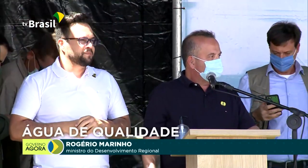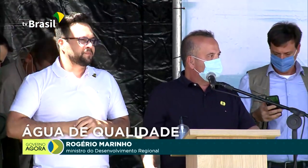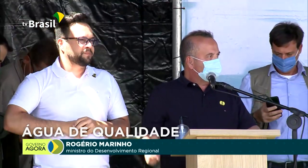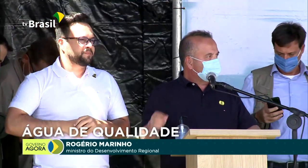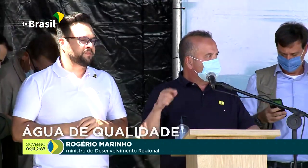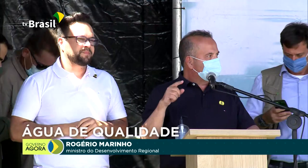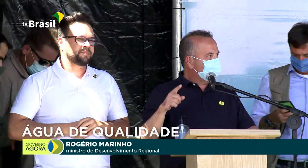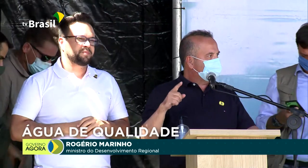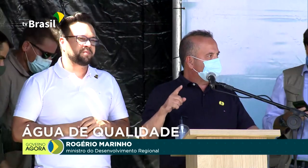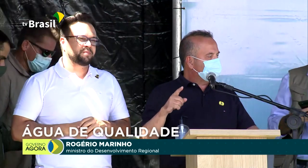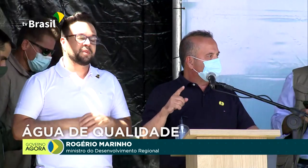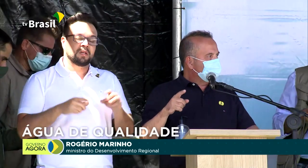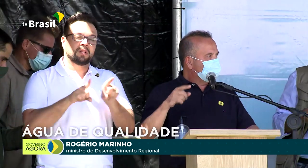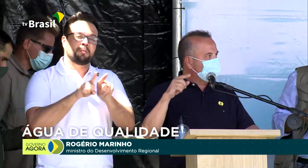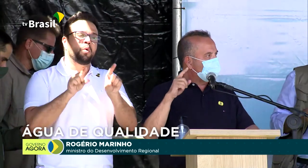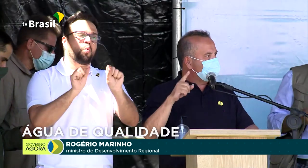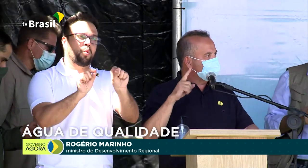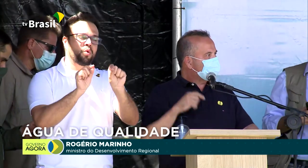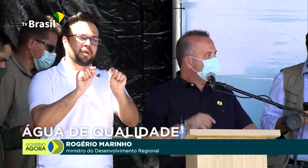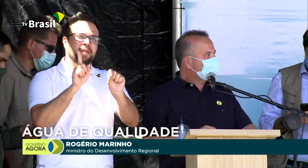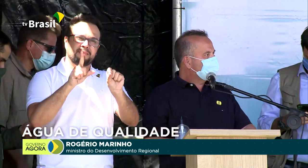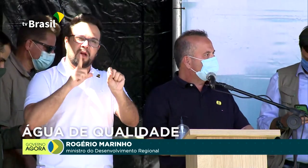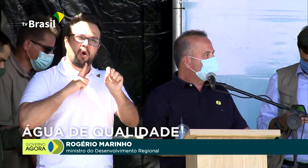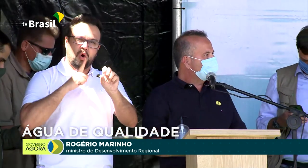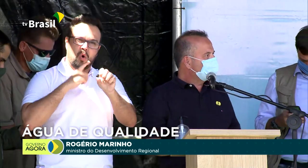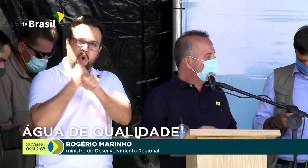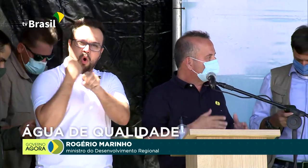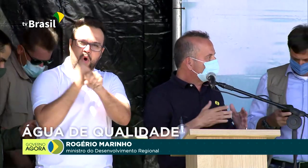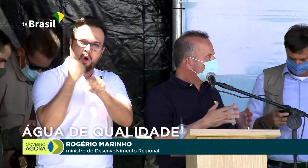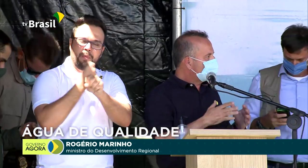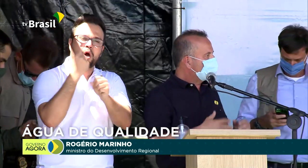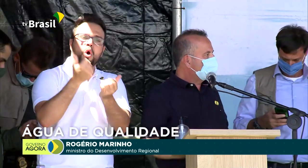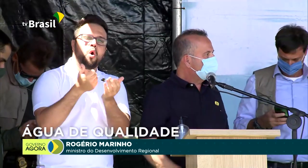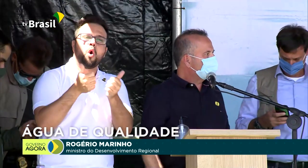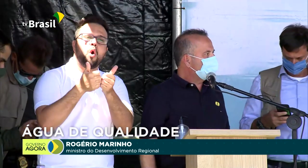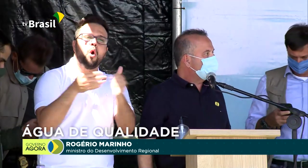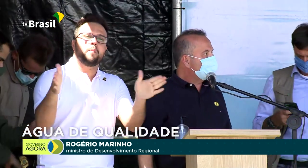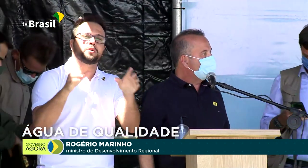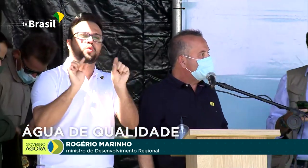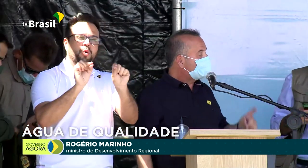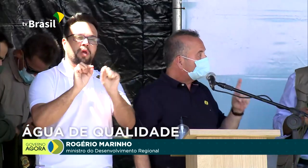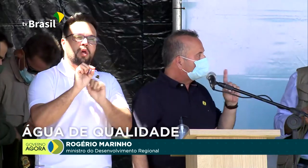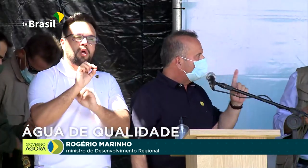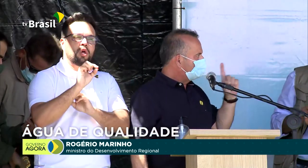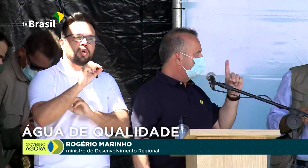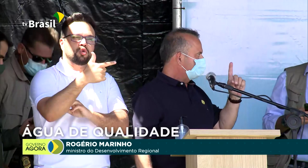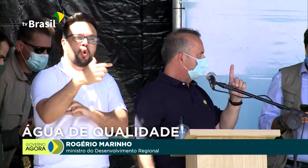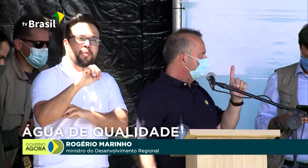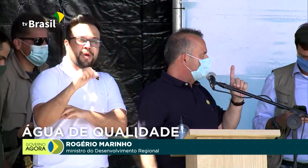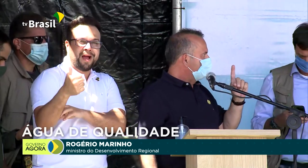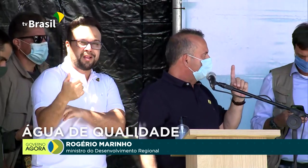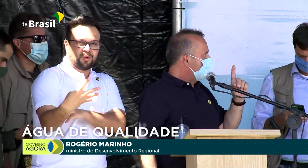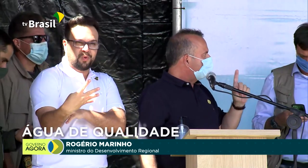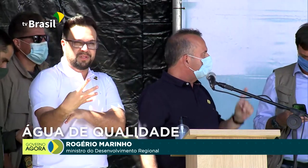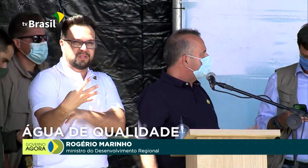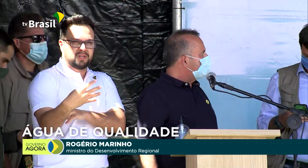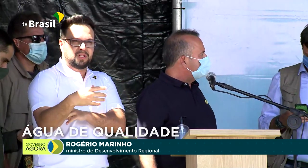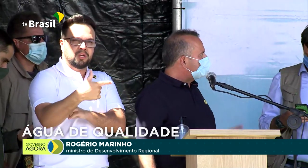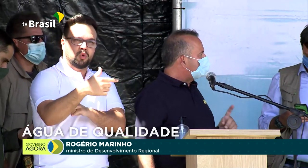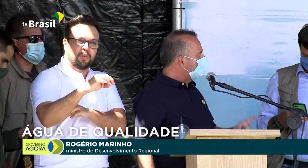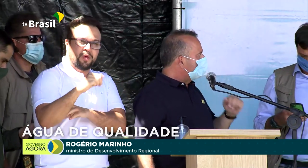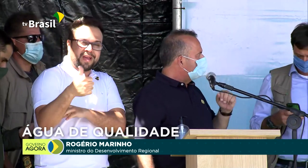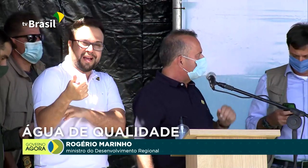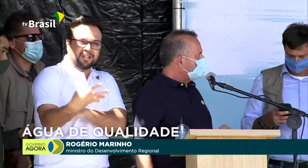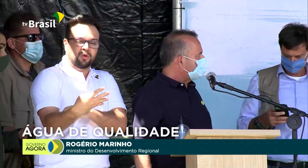Campo de Lourdes, inclusive, tem uma obra que se iniciou e hoje nós inauguramos em 2014, uma obra que